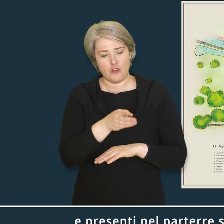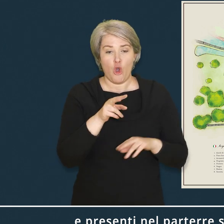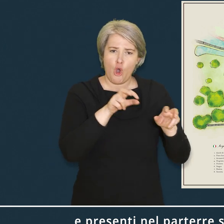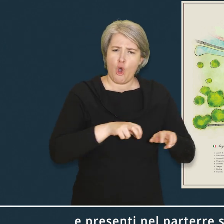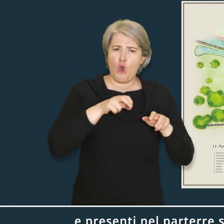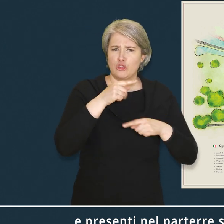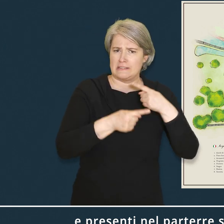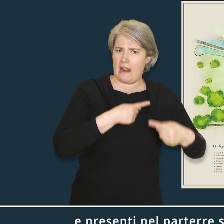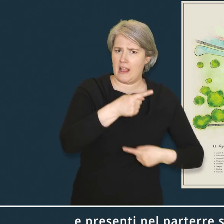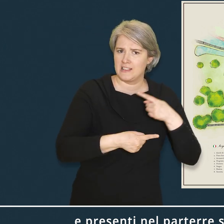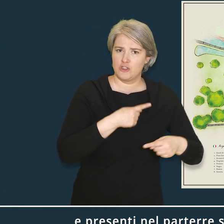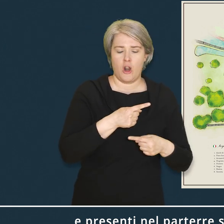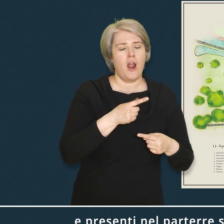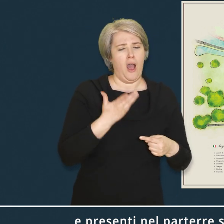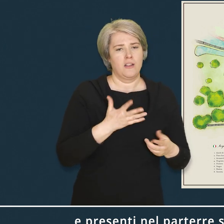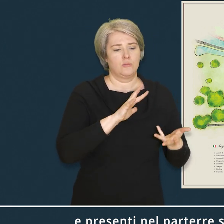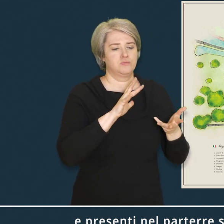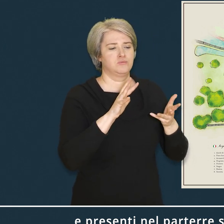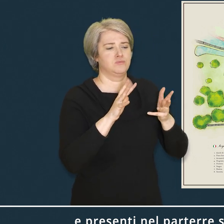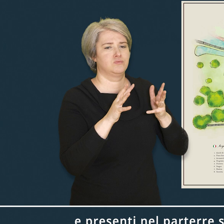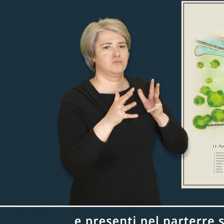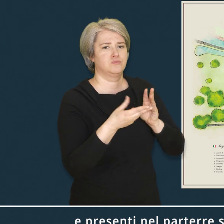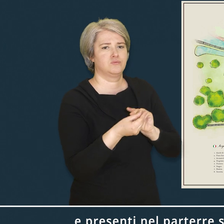tradizionale a orto giardino.